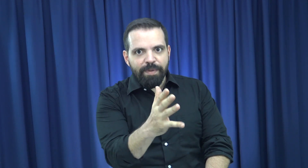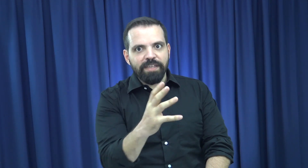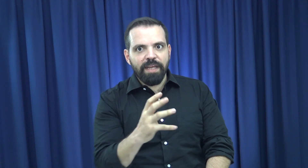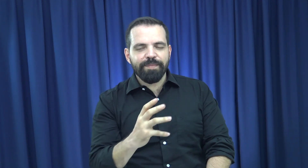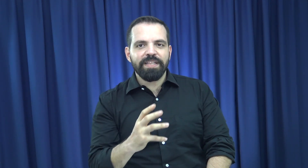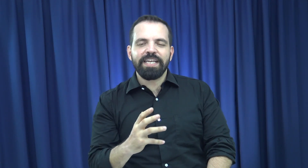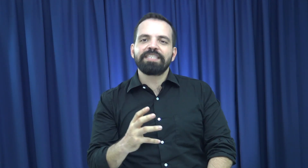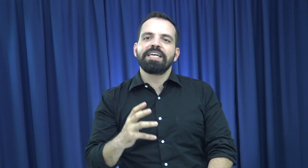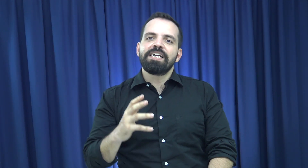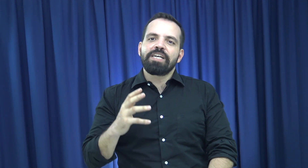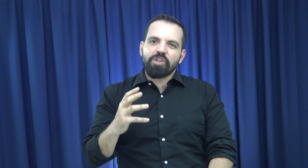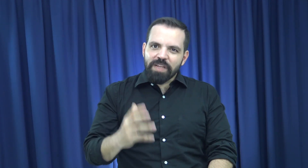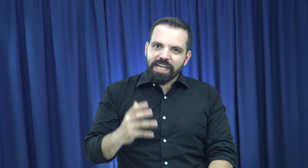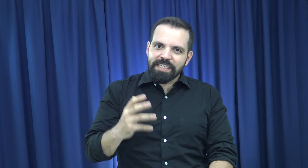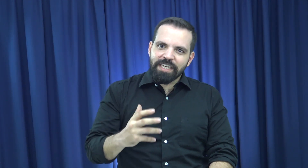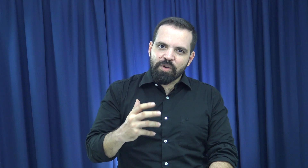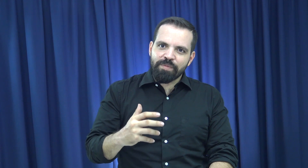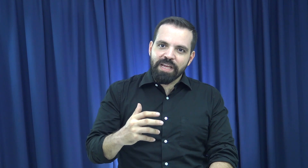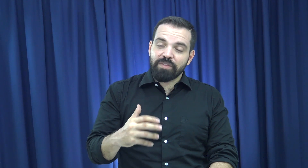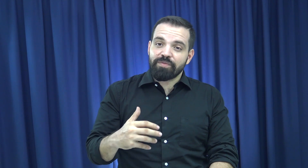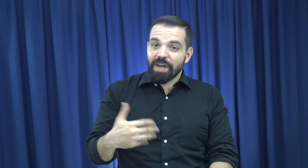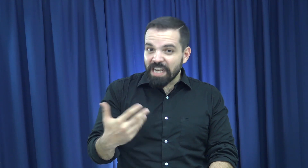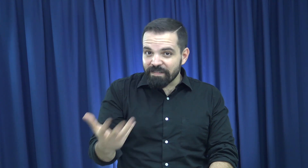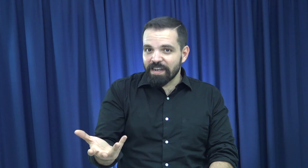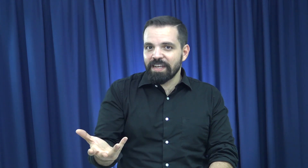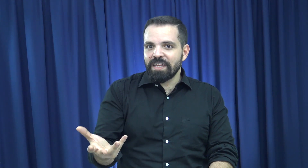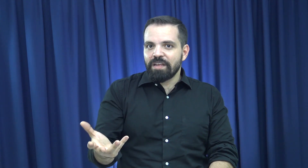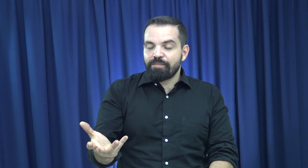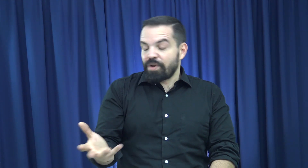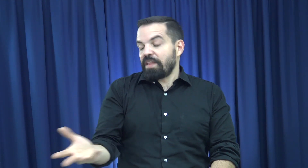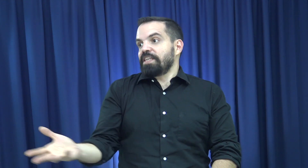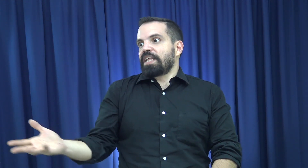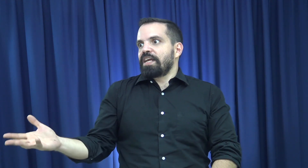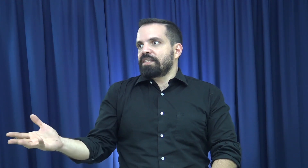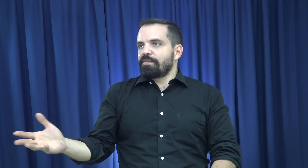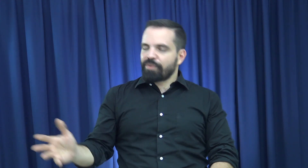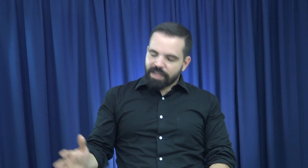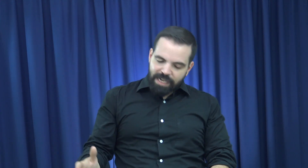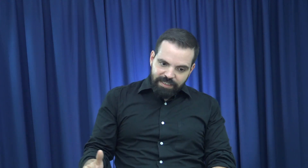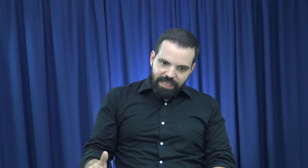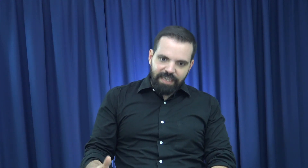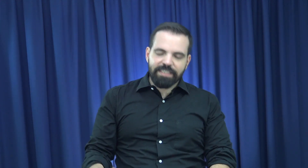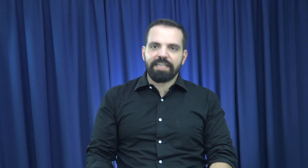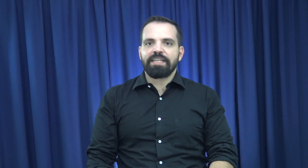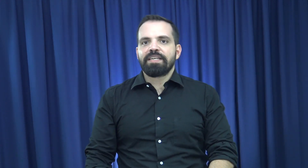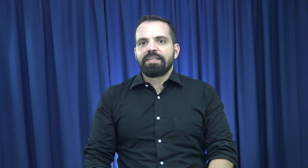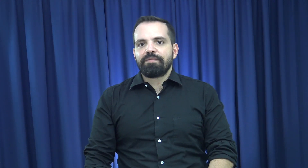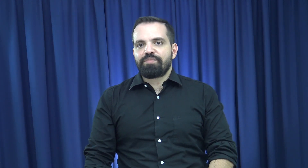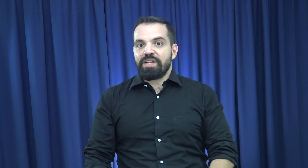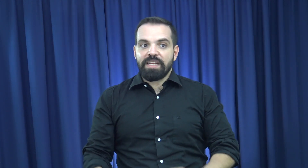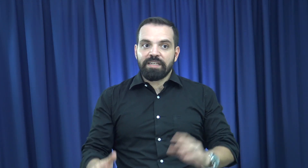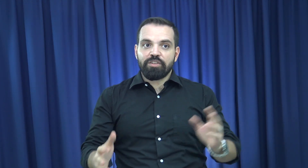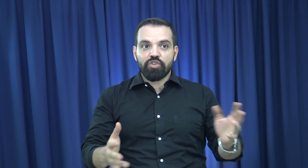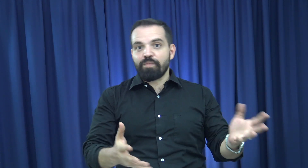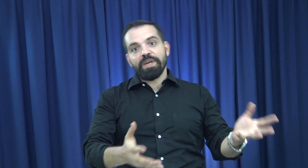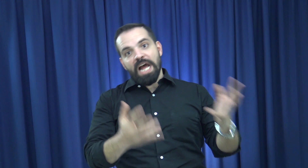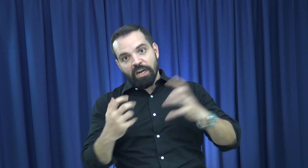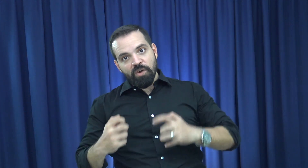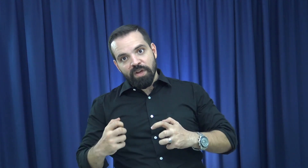para estar pendiente, no deja de ser hombre, es falible, puede distraerse, puede cansarse, pueden superarlo